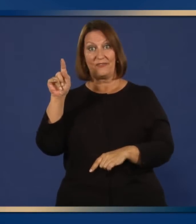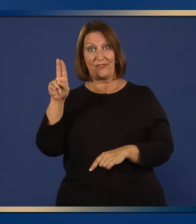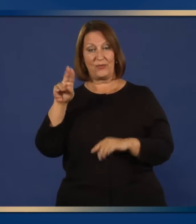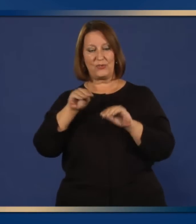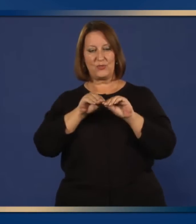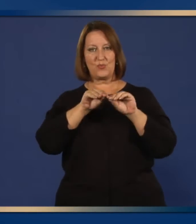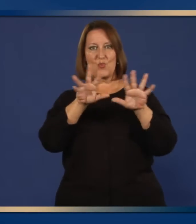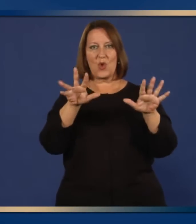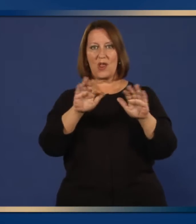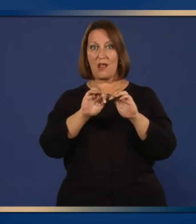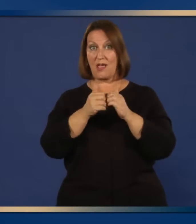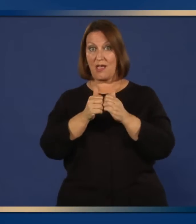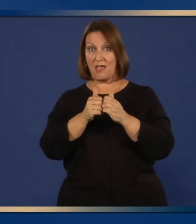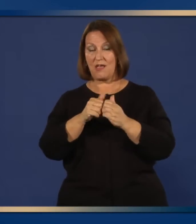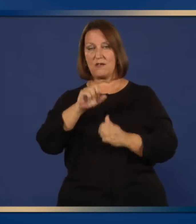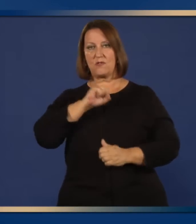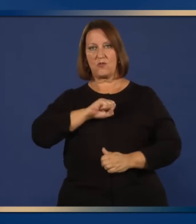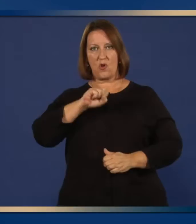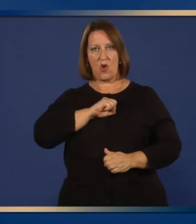la misma manera.